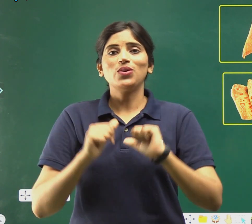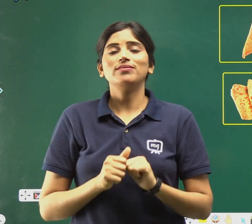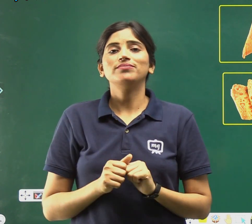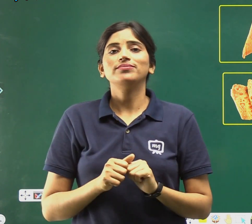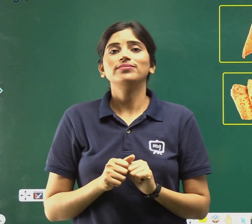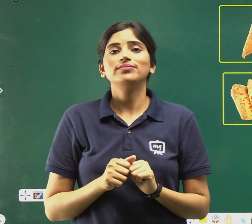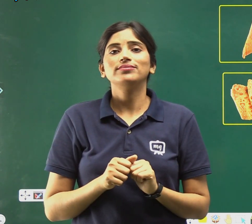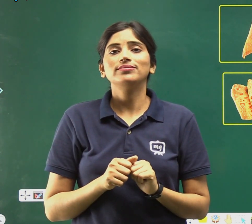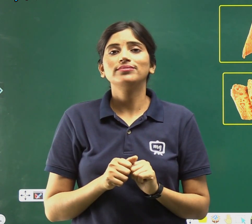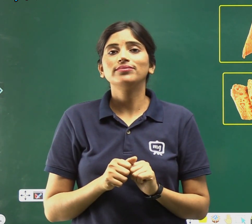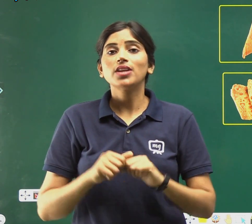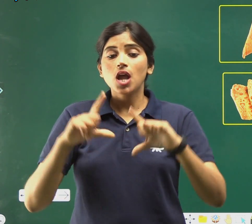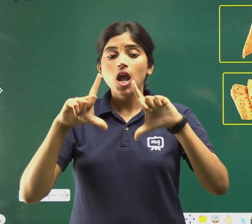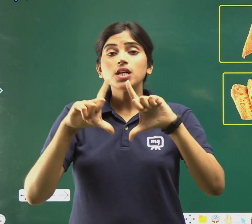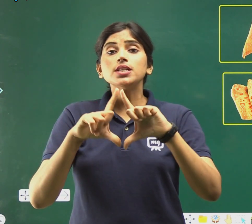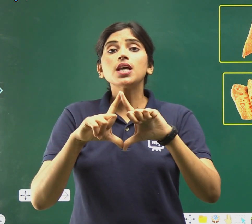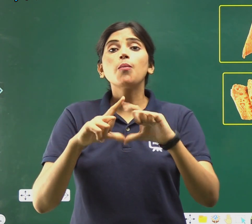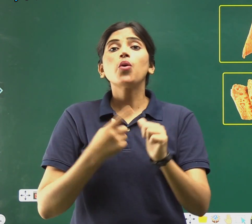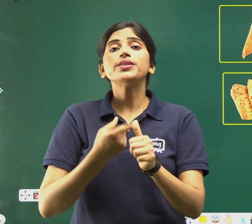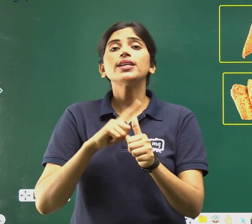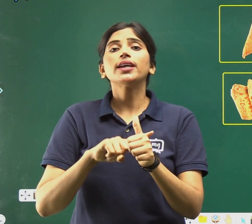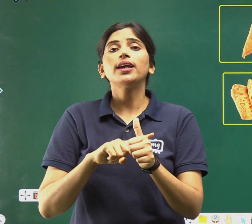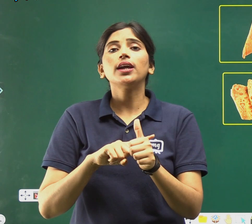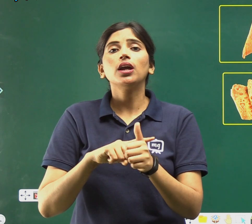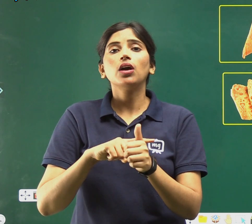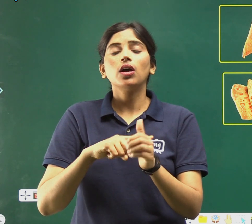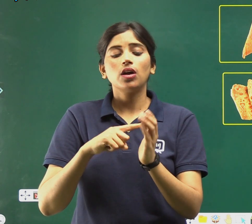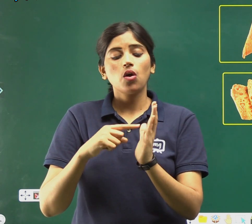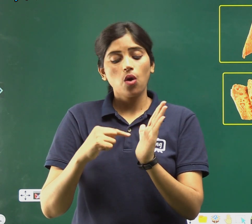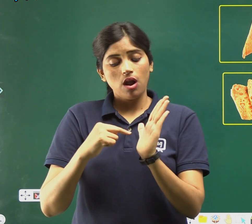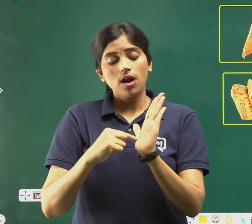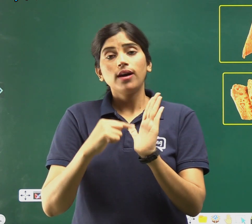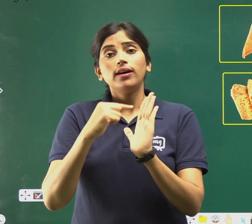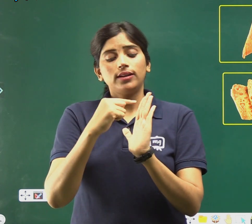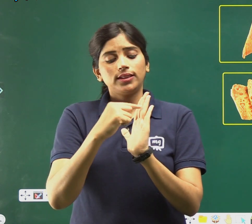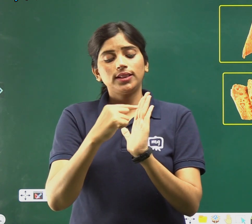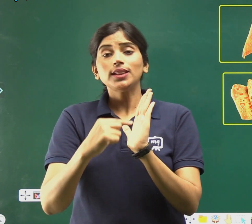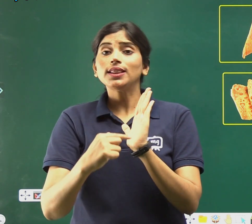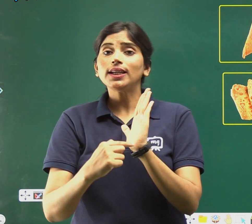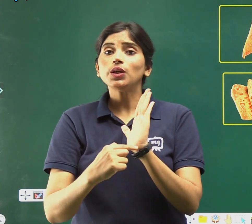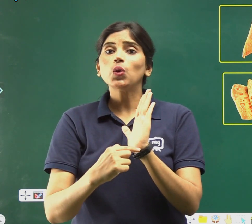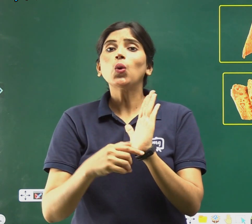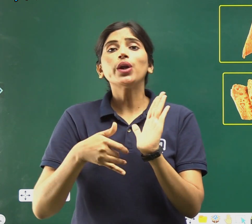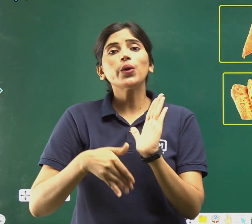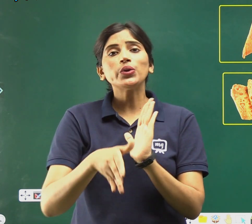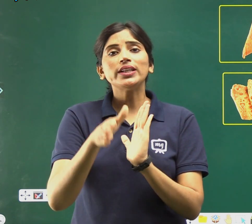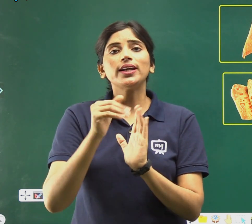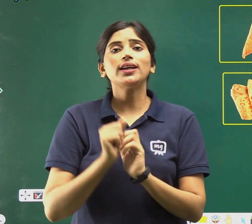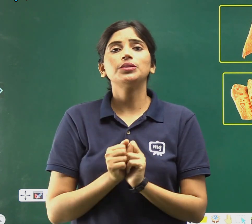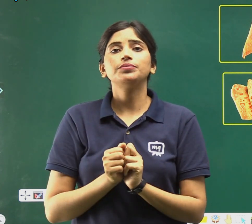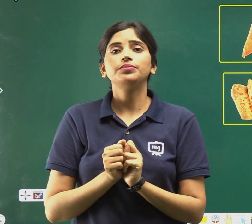समोसे के तीन कोने होते हैं,